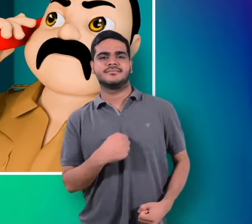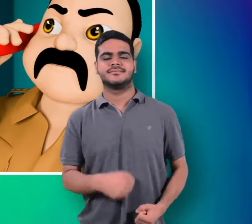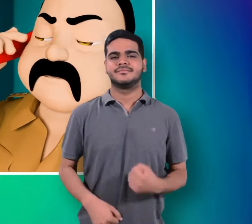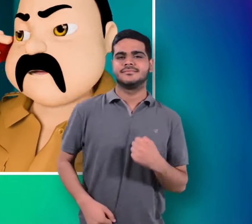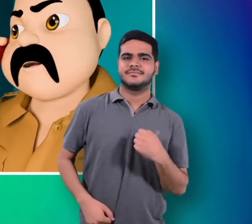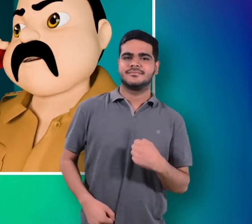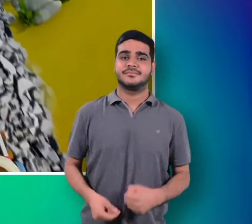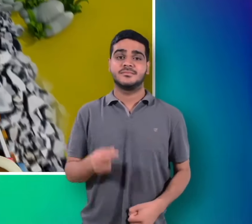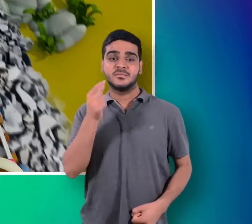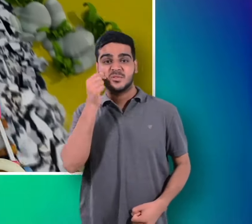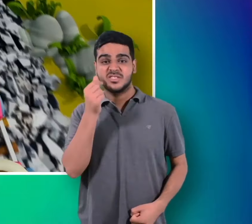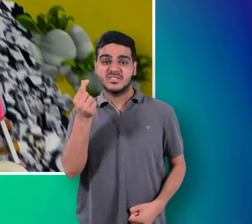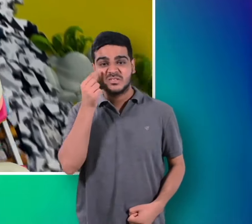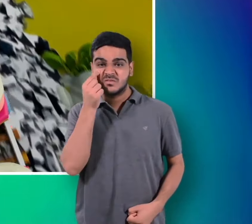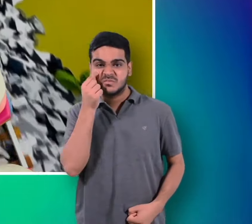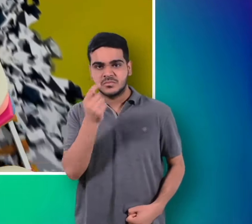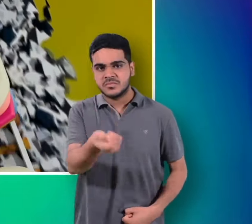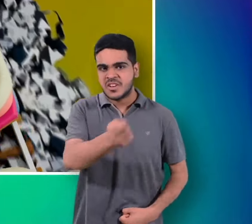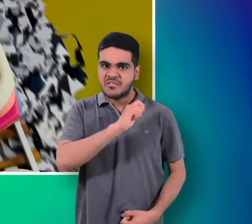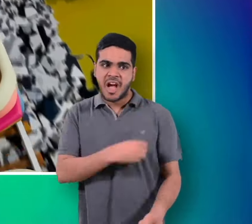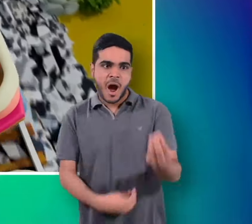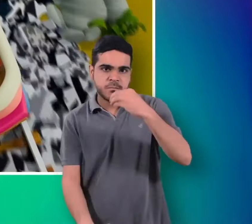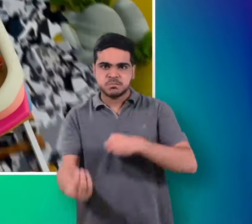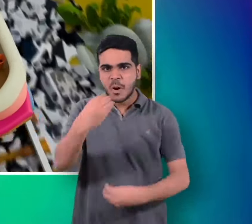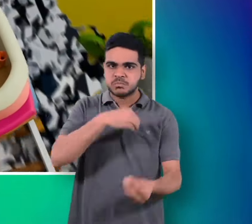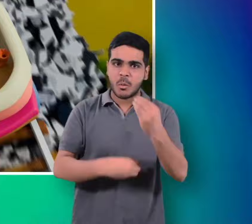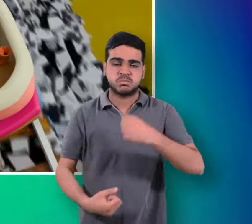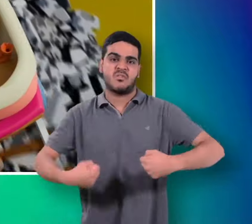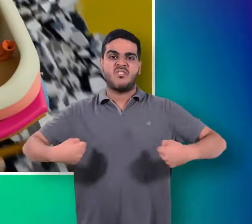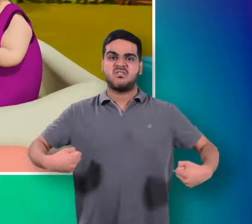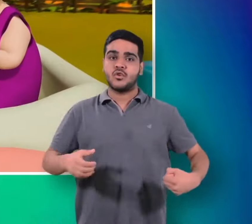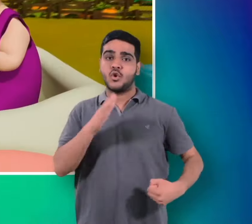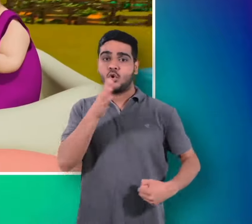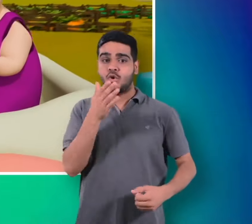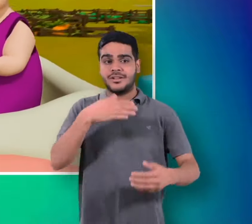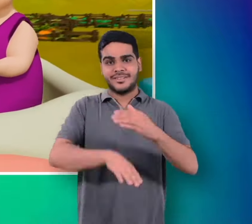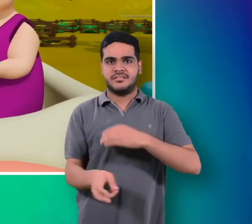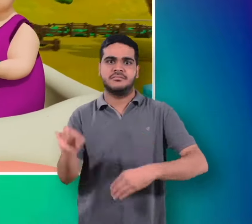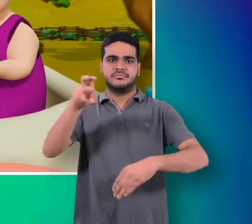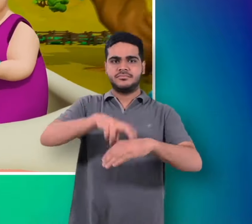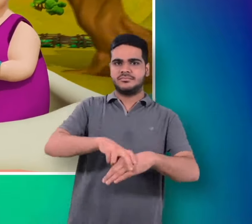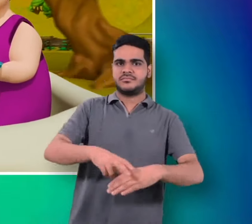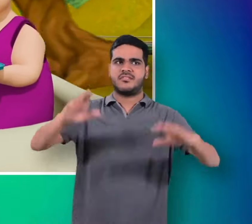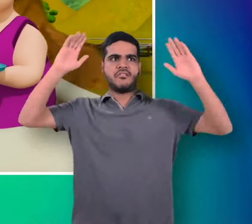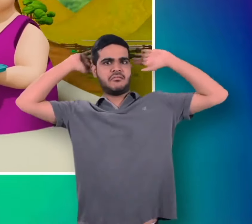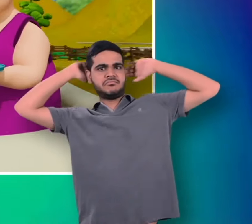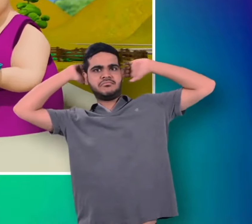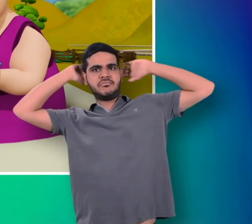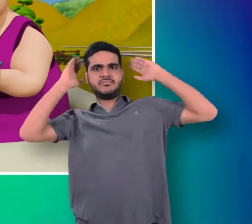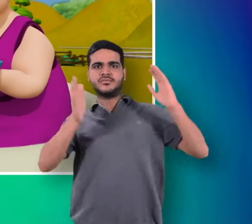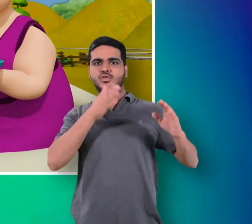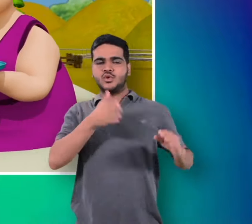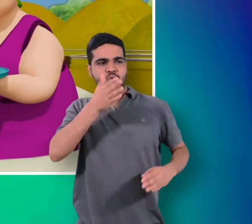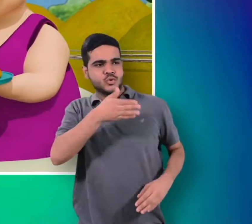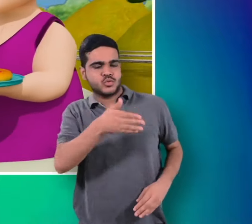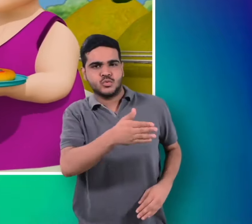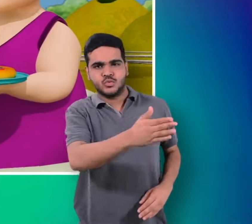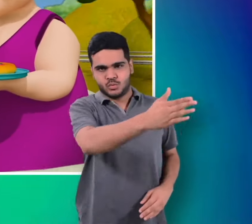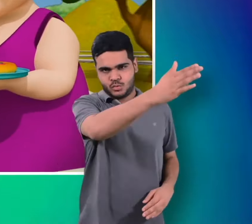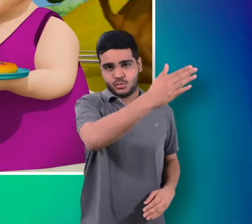खाके पीके मोटे होके चोर बैठे रेल में चोरो वाला डिपा